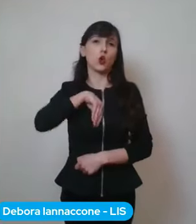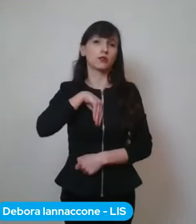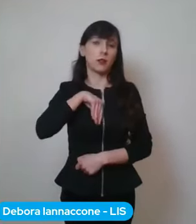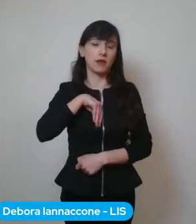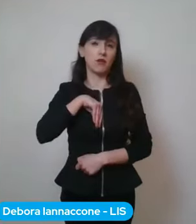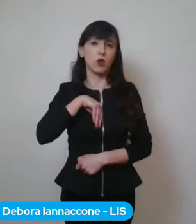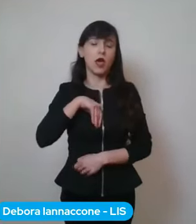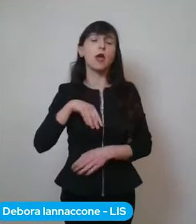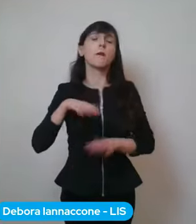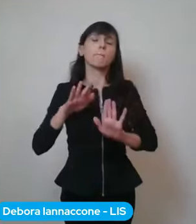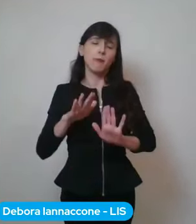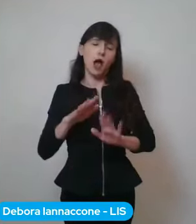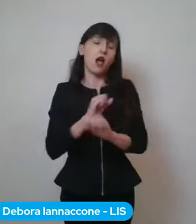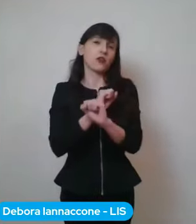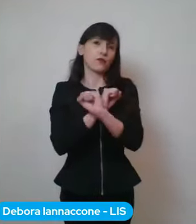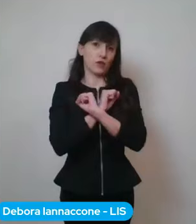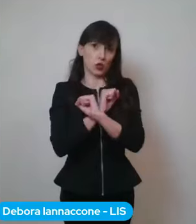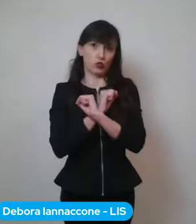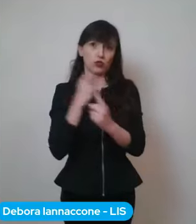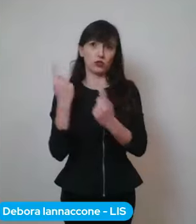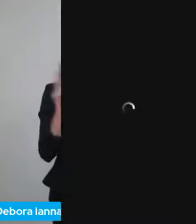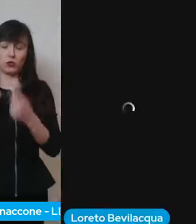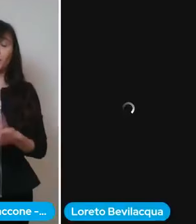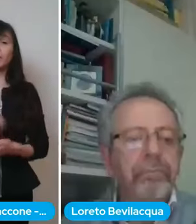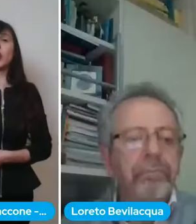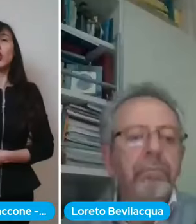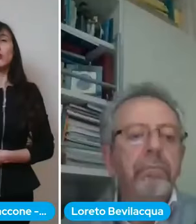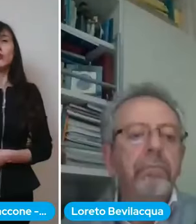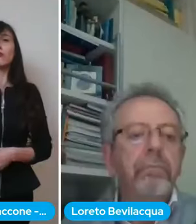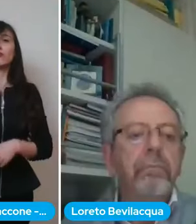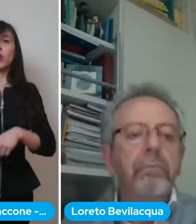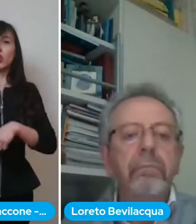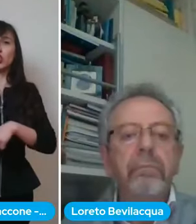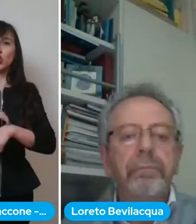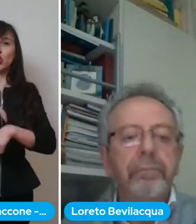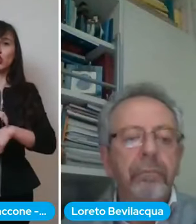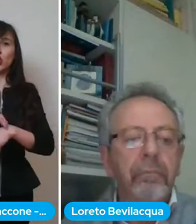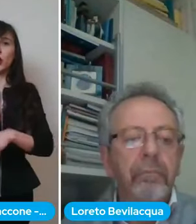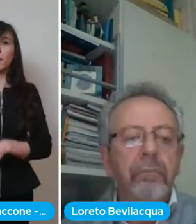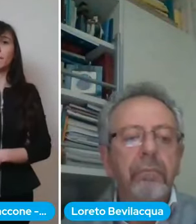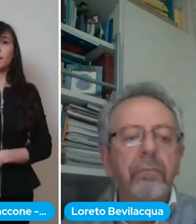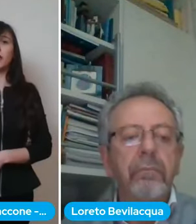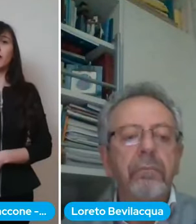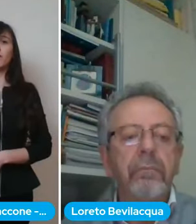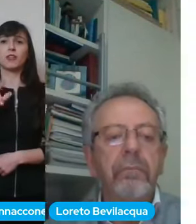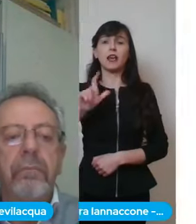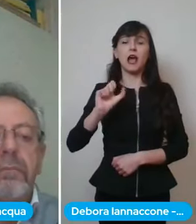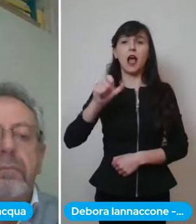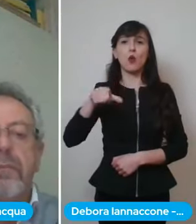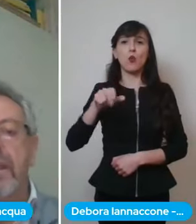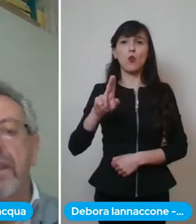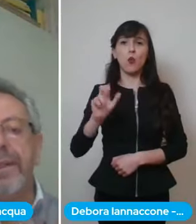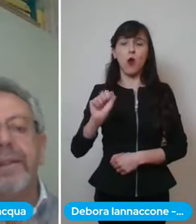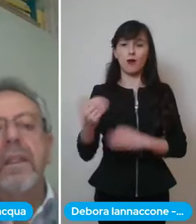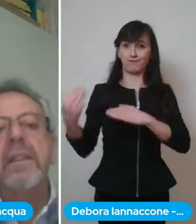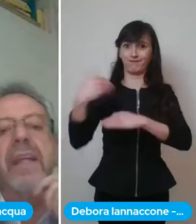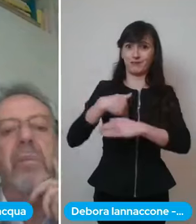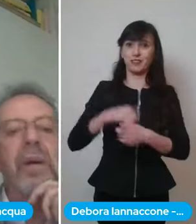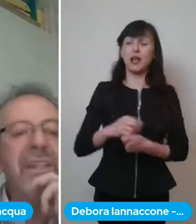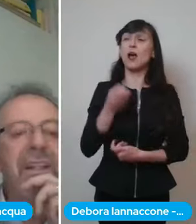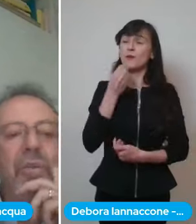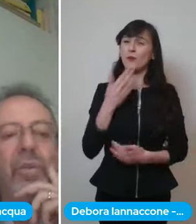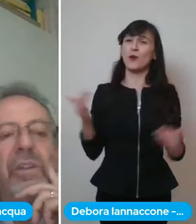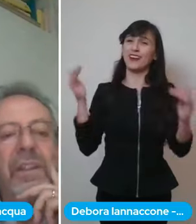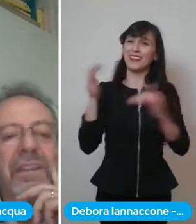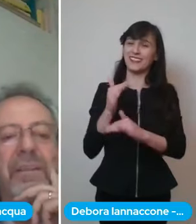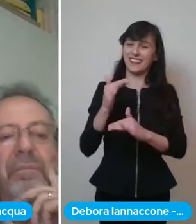fiduciosi. So che c'è il dottor Bevilacqua che si è collegato, si sta per collegare. buonasera dottor Bevilacqua.